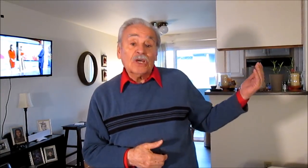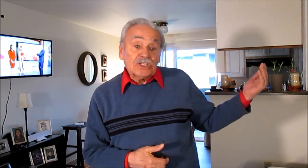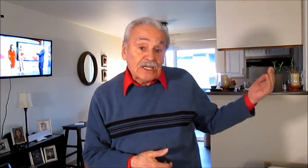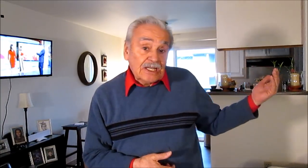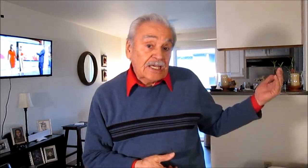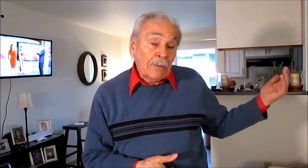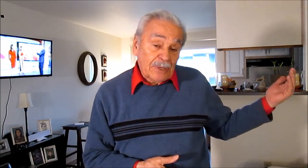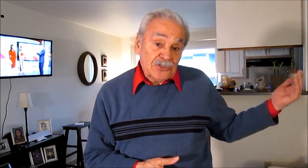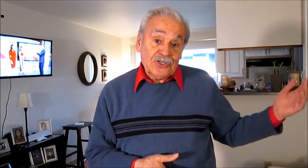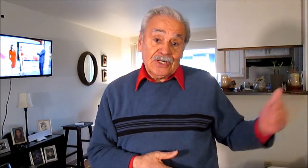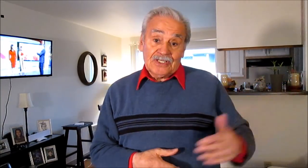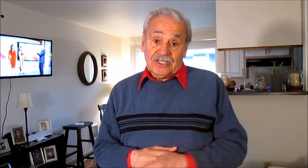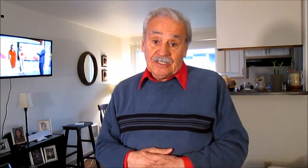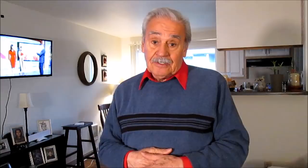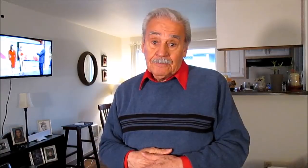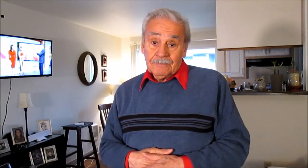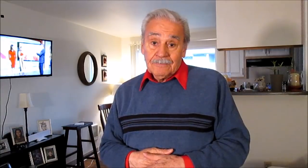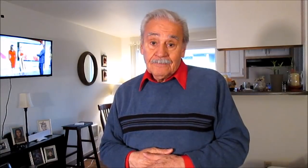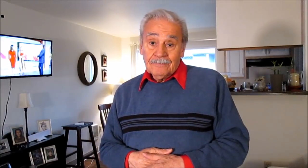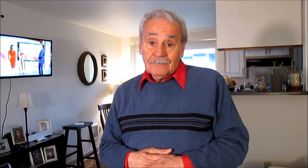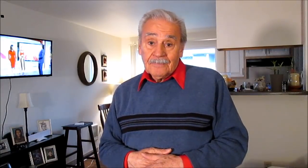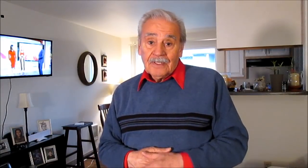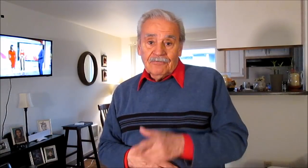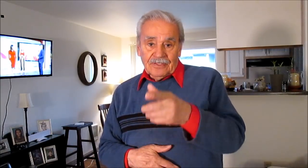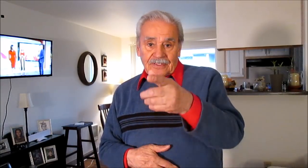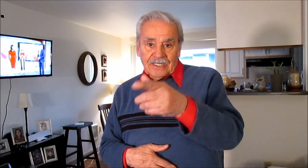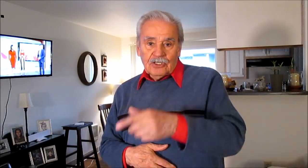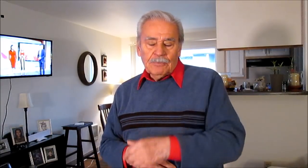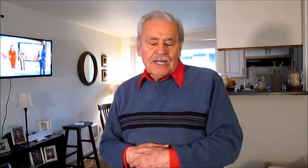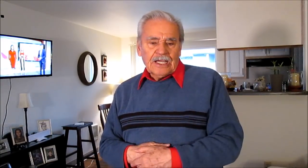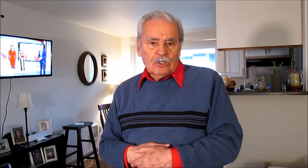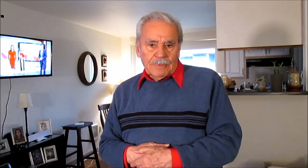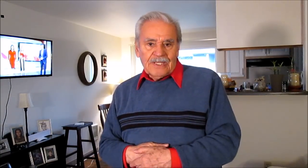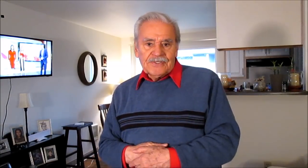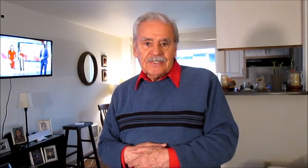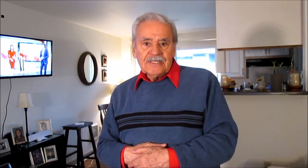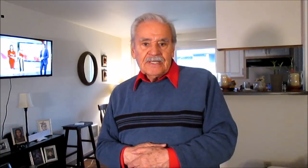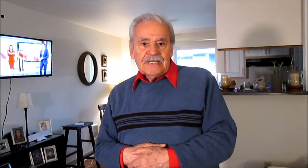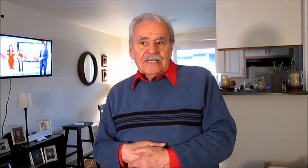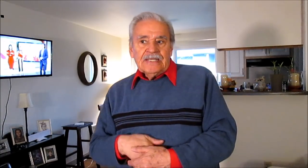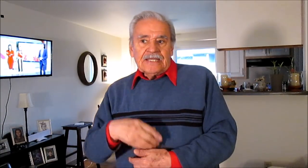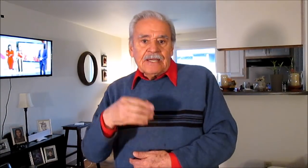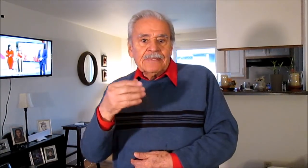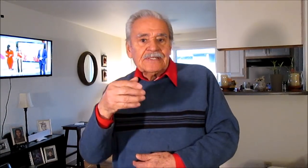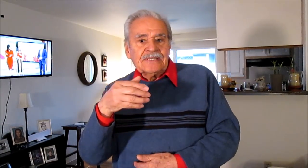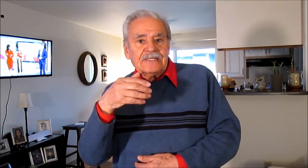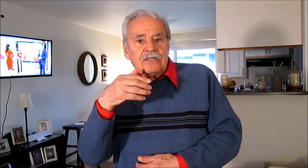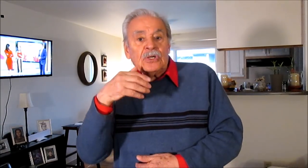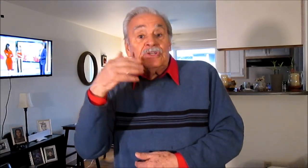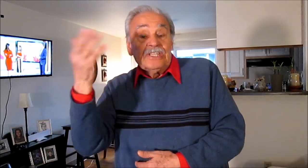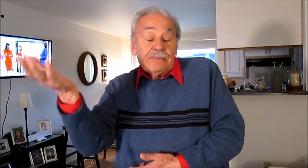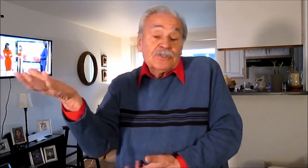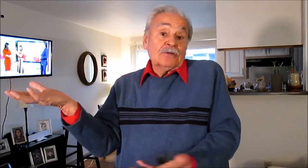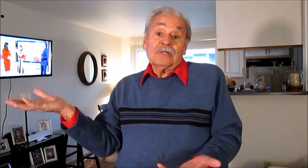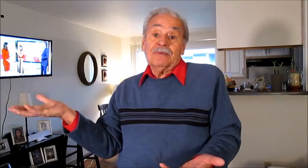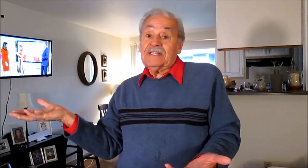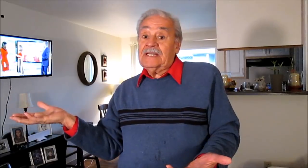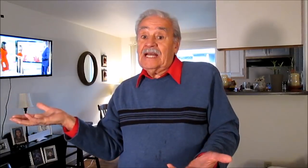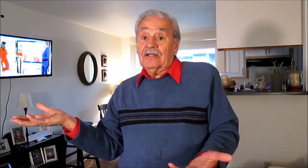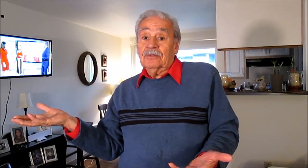qué te crees que aparecieron ayer en fin te dejo para que lo pienses y que a ver si coincidimos alguna vez en algo